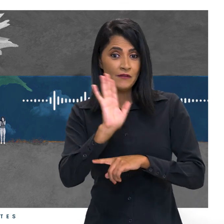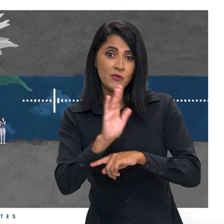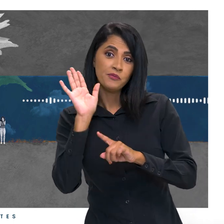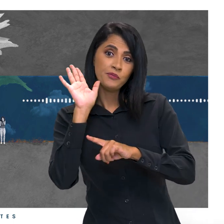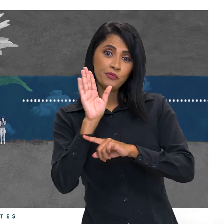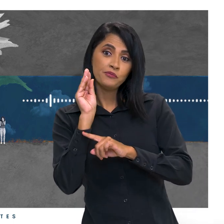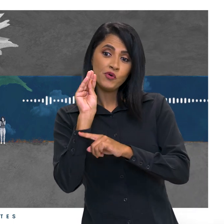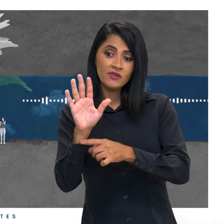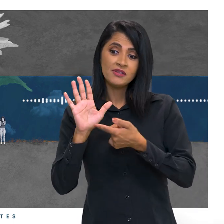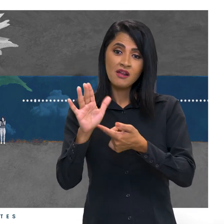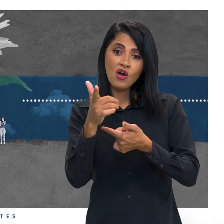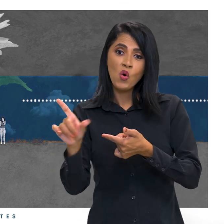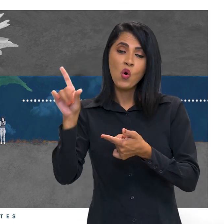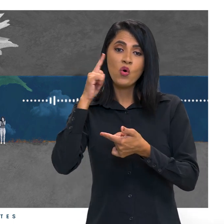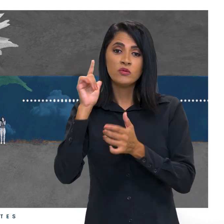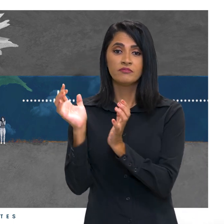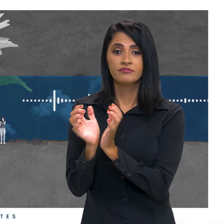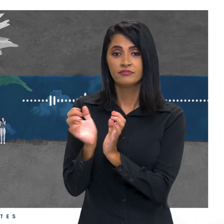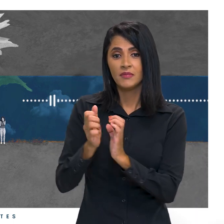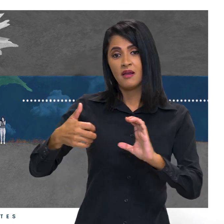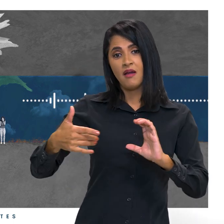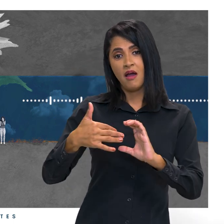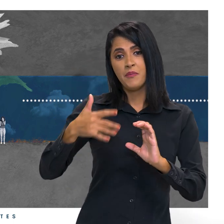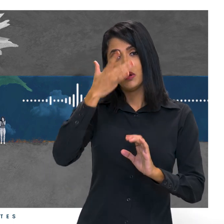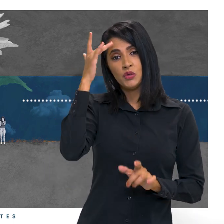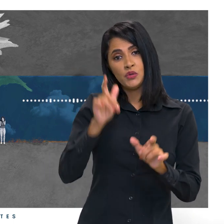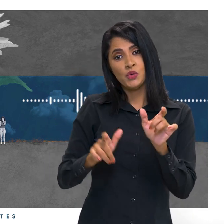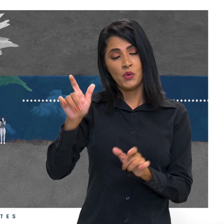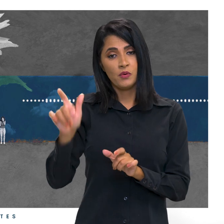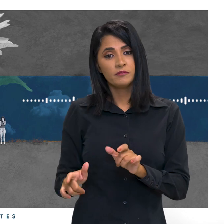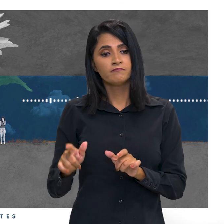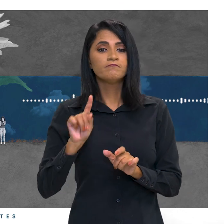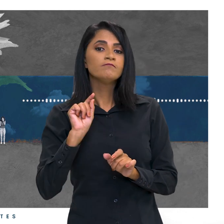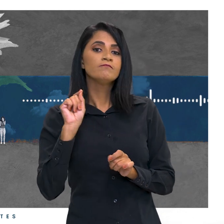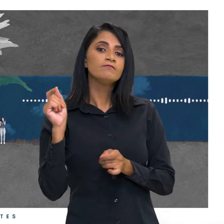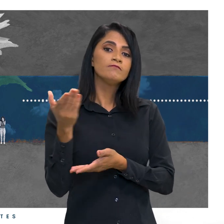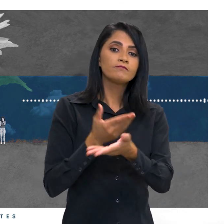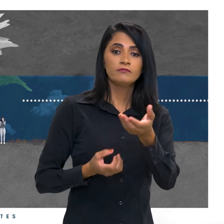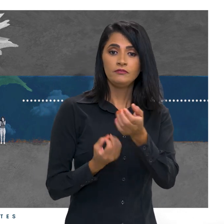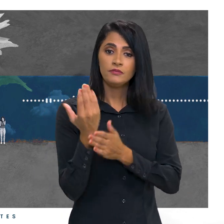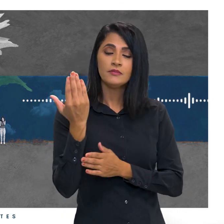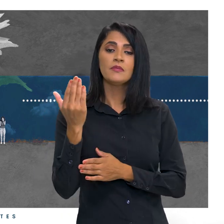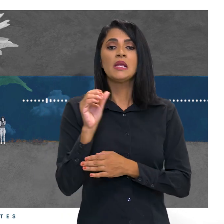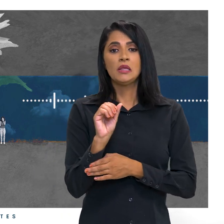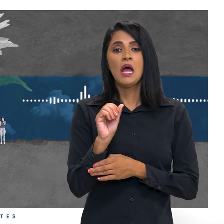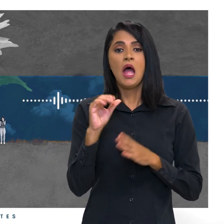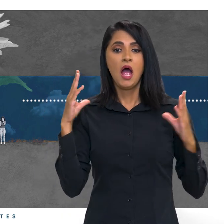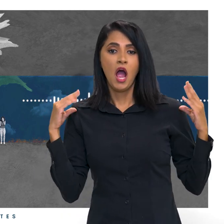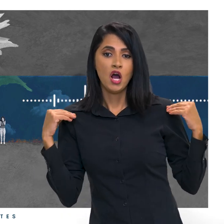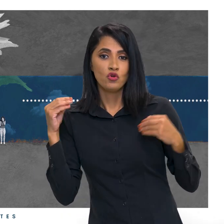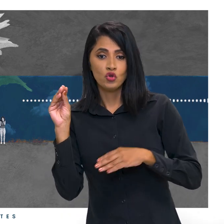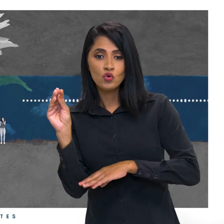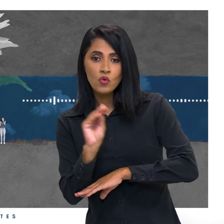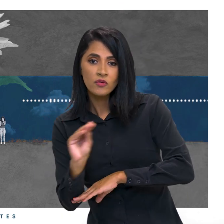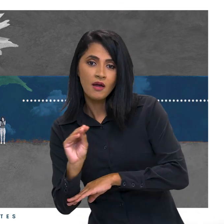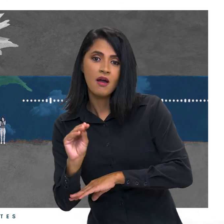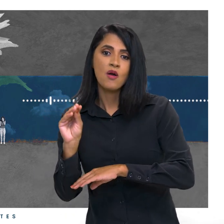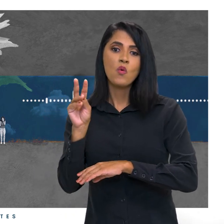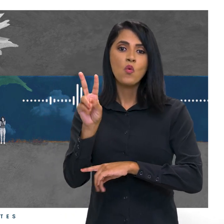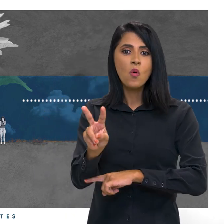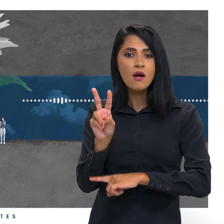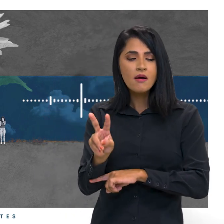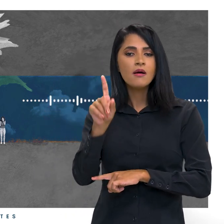a outros grupos de raros cariocas. Em intermédio disso, com a criação da Anjo da Guarda, nós juntamos com outras